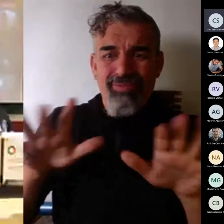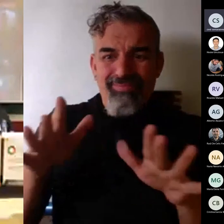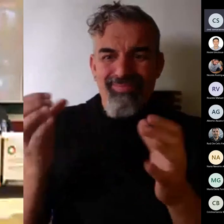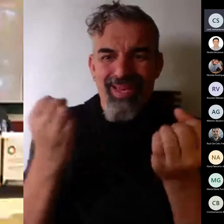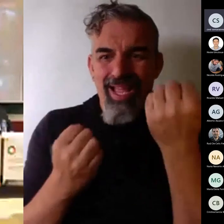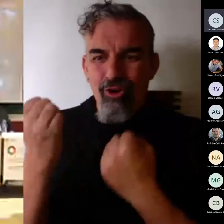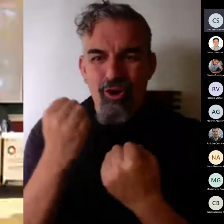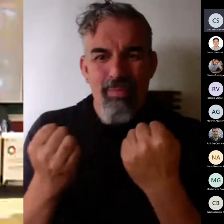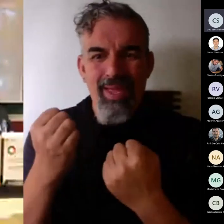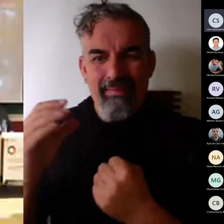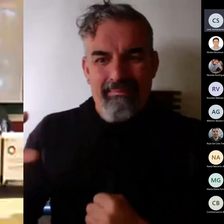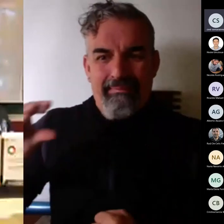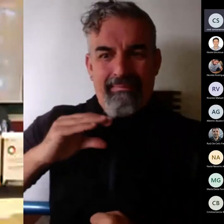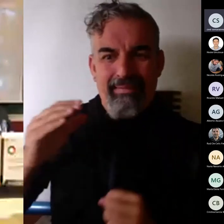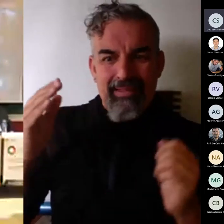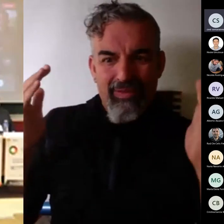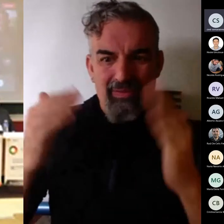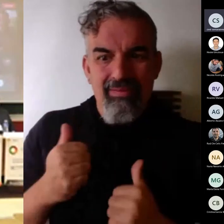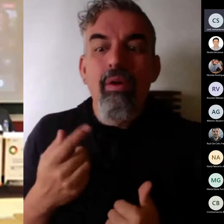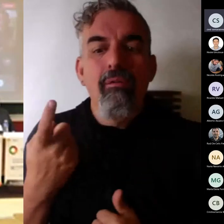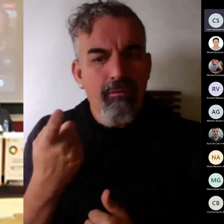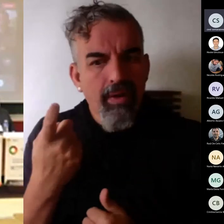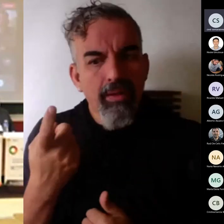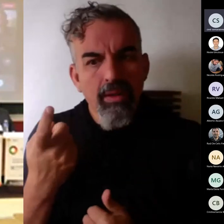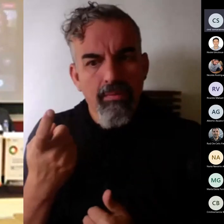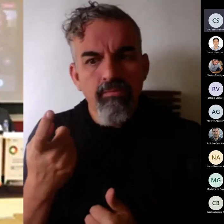económica nunca y es al final lo que tendría que mover